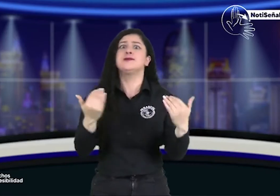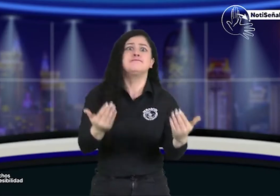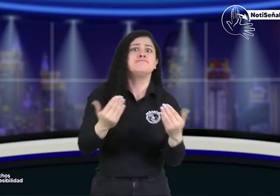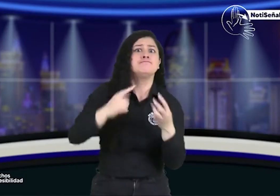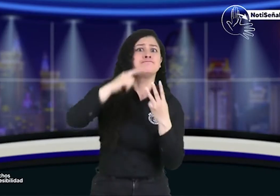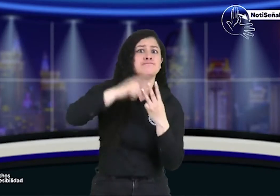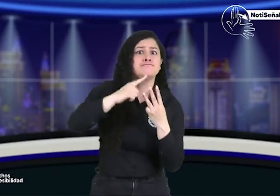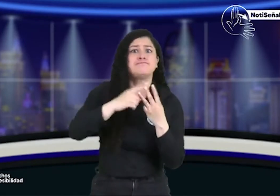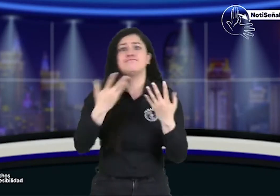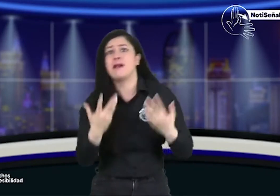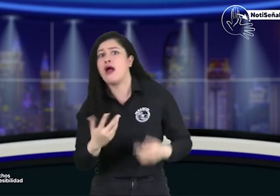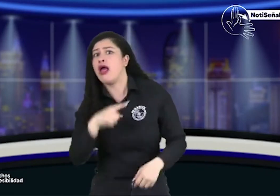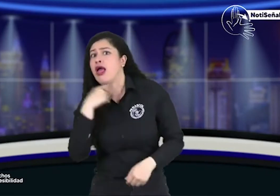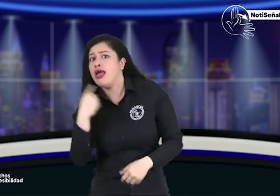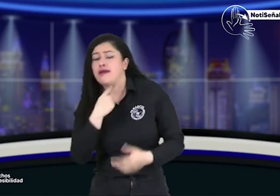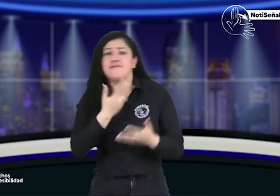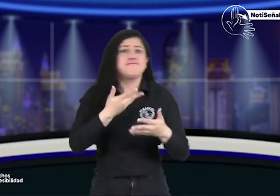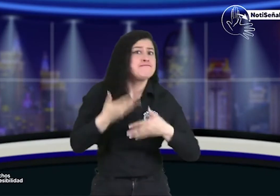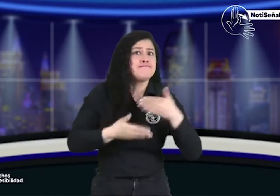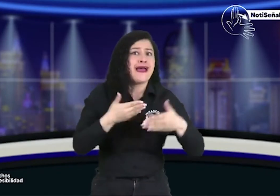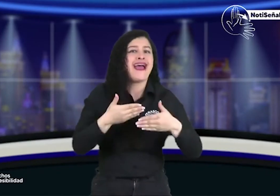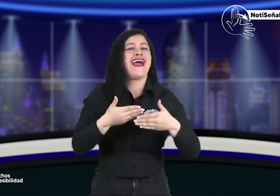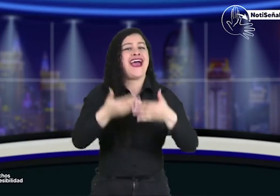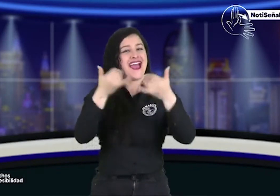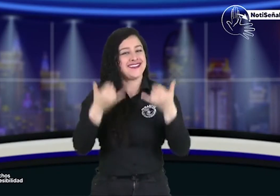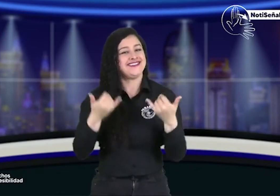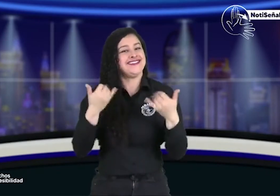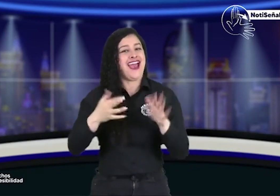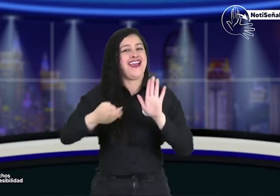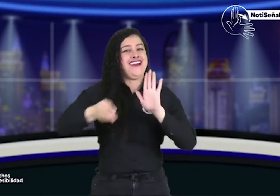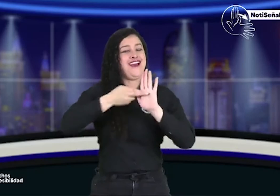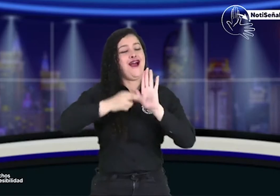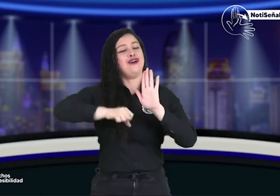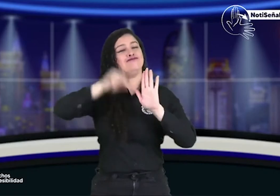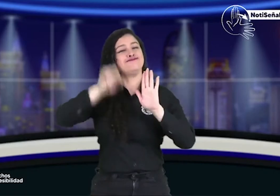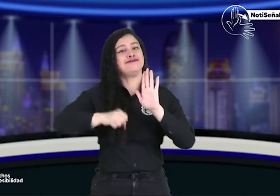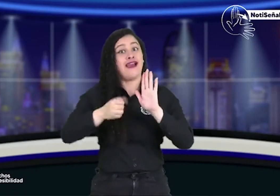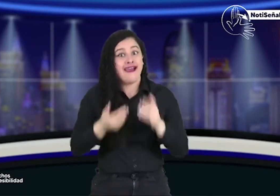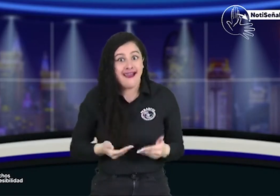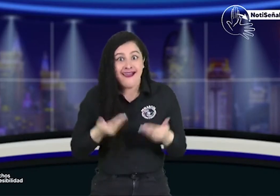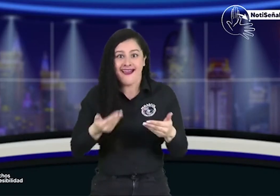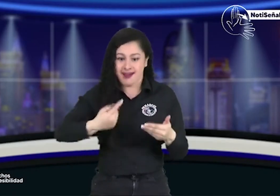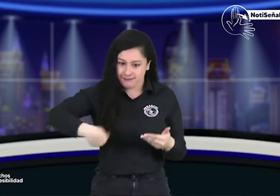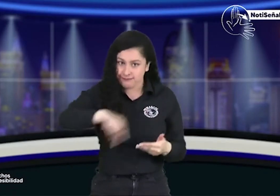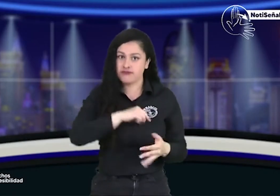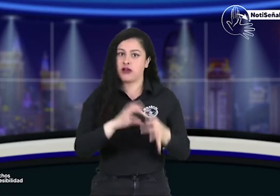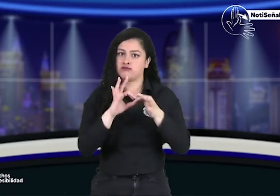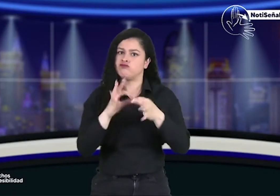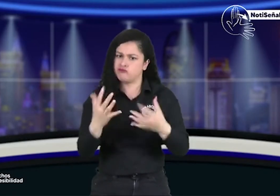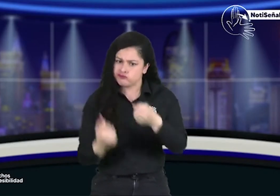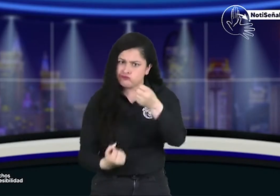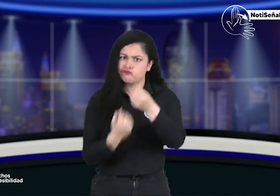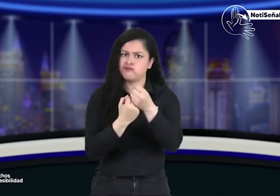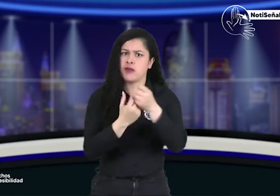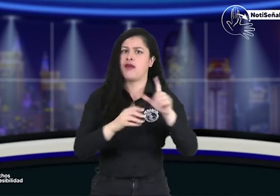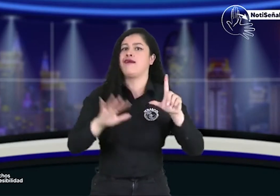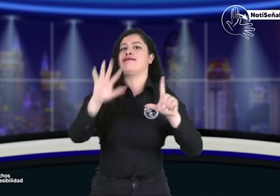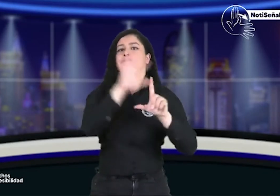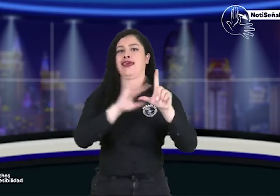recordamos que van 16 años en las cuales quieren tener una licencia de conducción y gracias a la resolución que salió hace poco